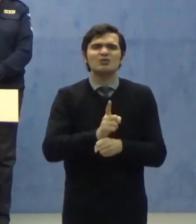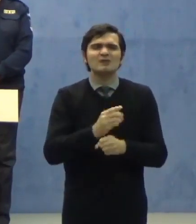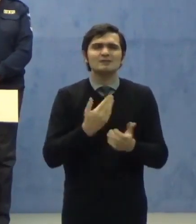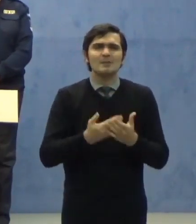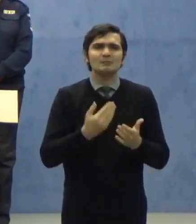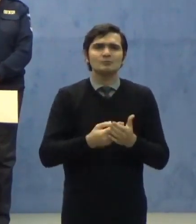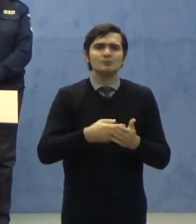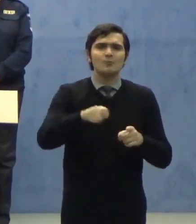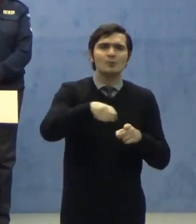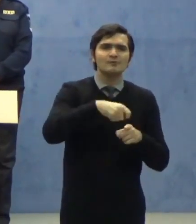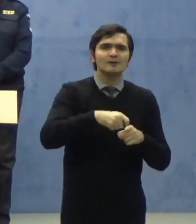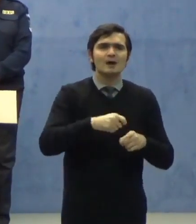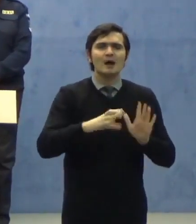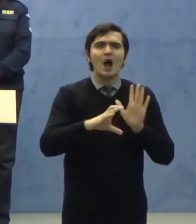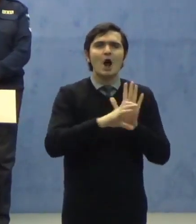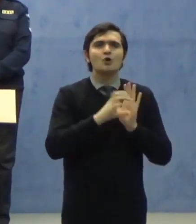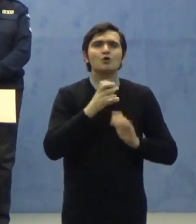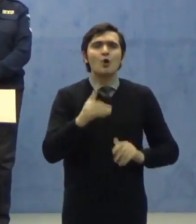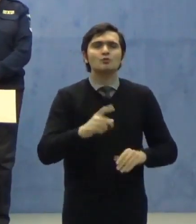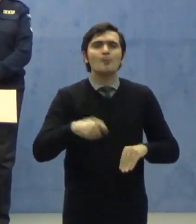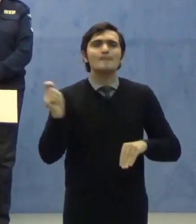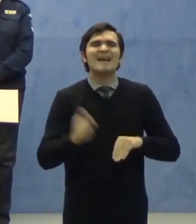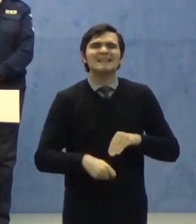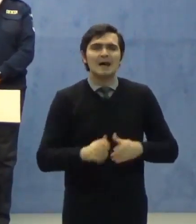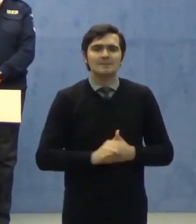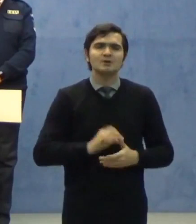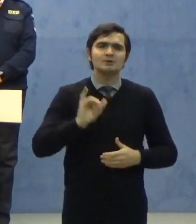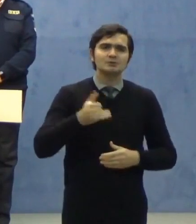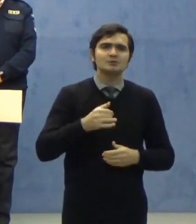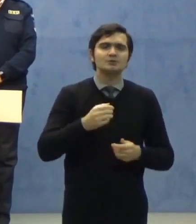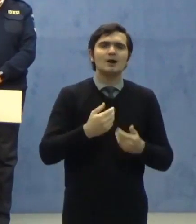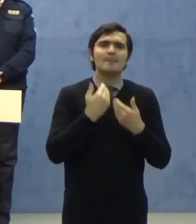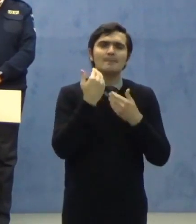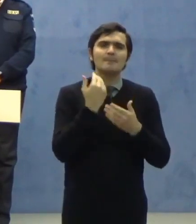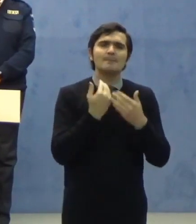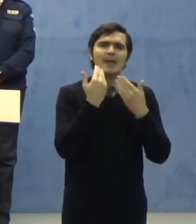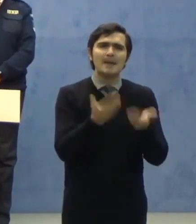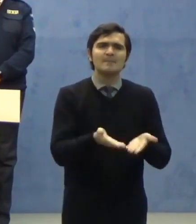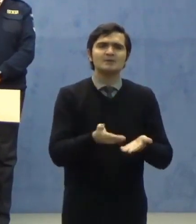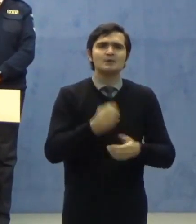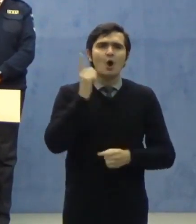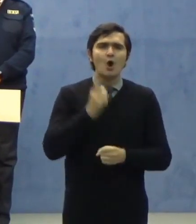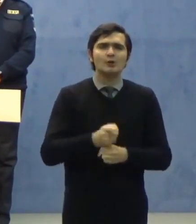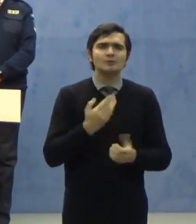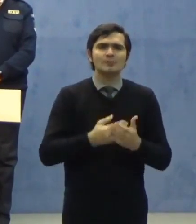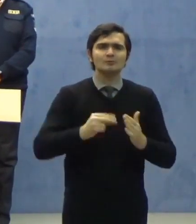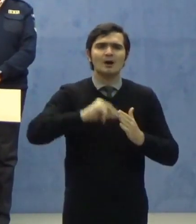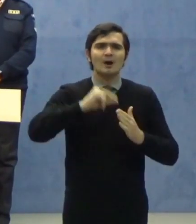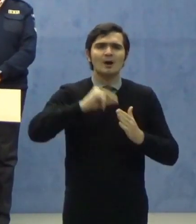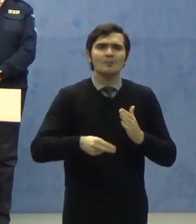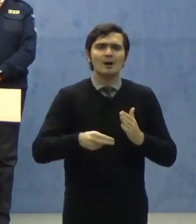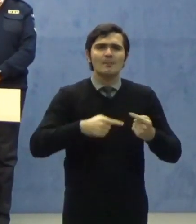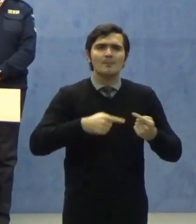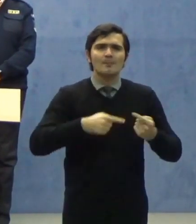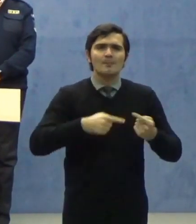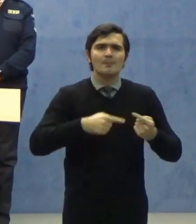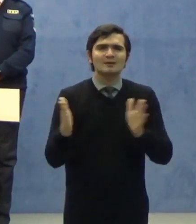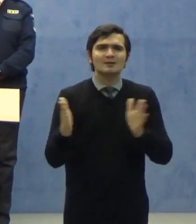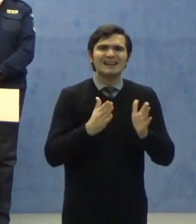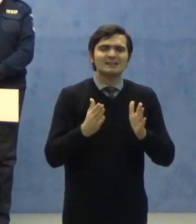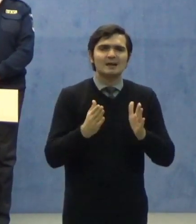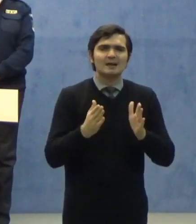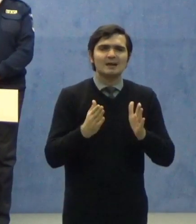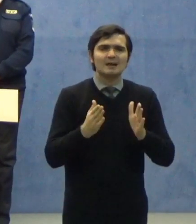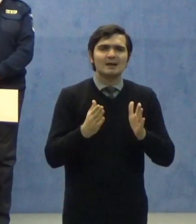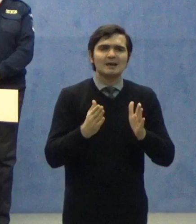Am emis ordinul pentru aprobarea procedurii de încadrare pentru o perioadă determinată de șase luni